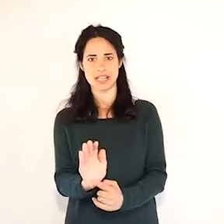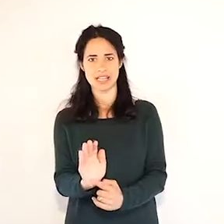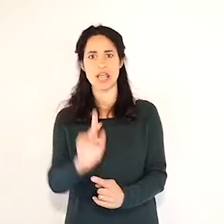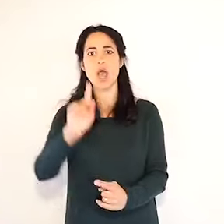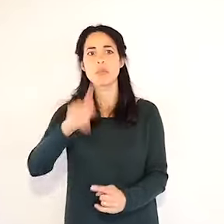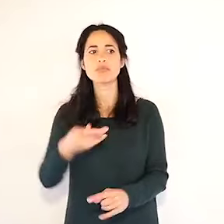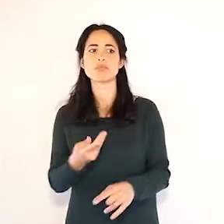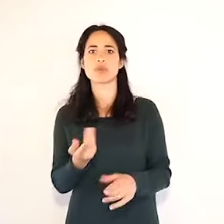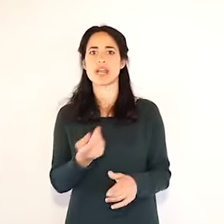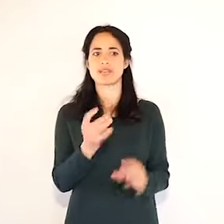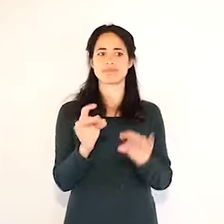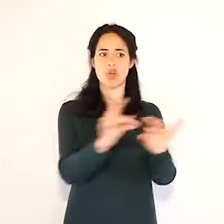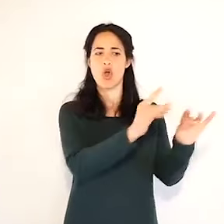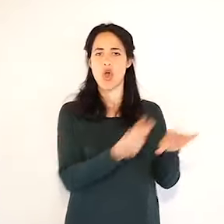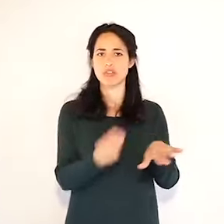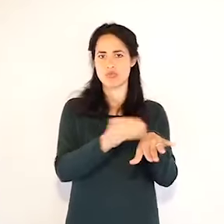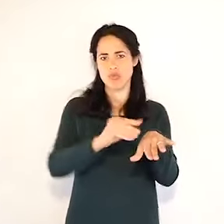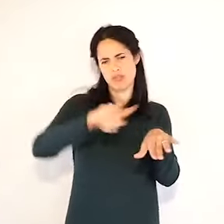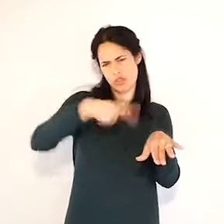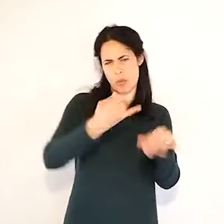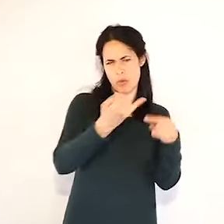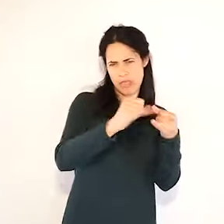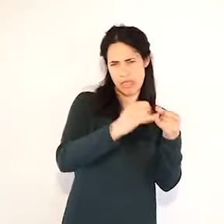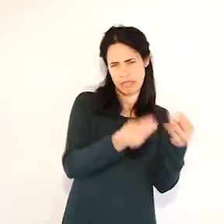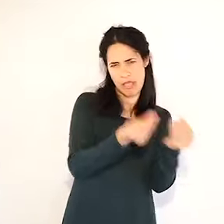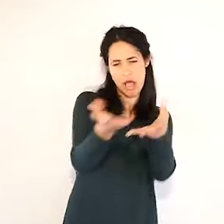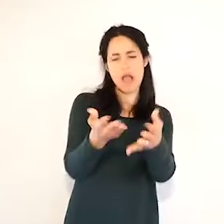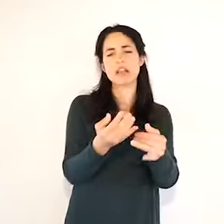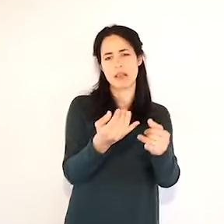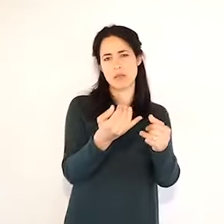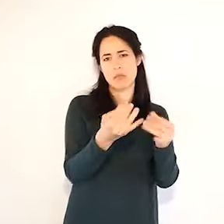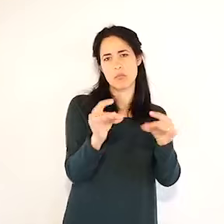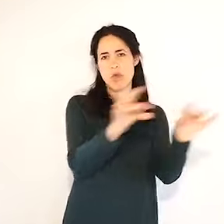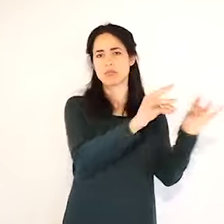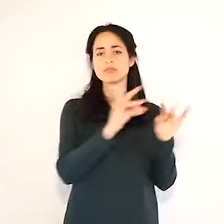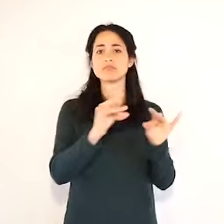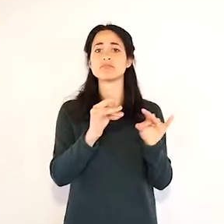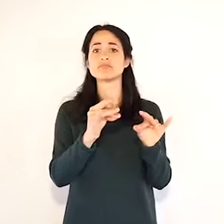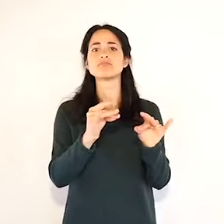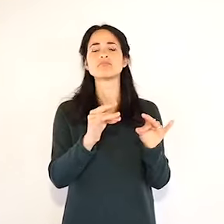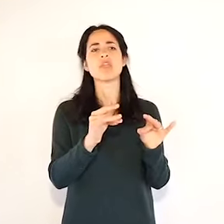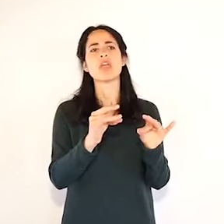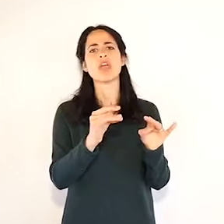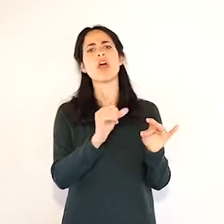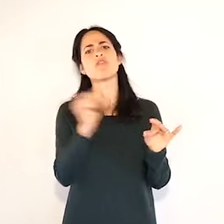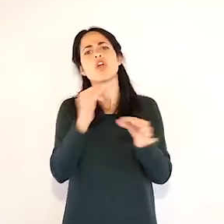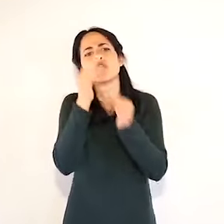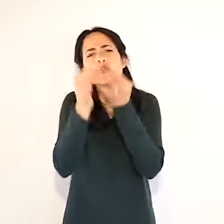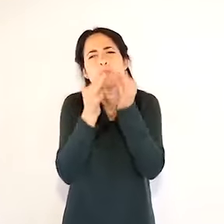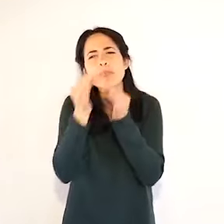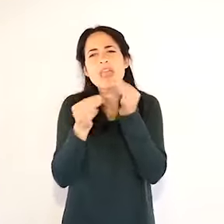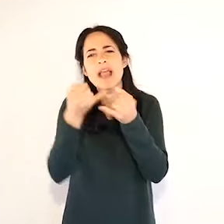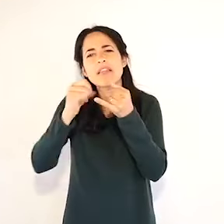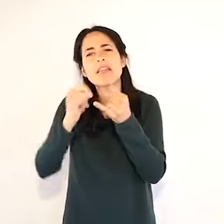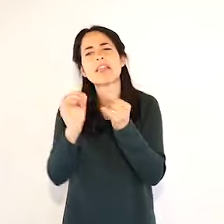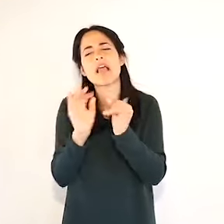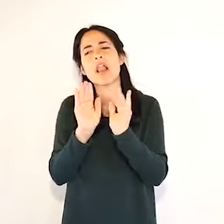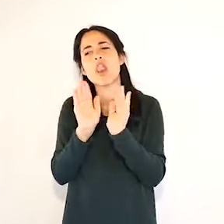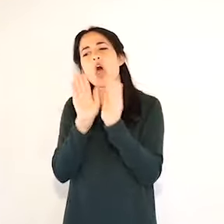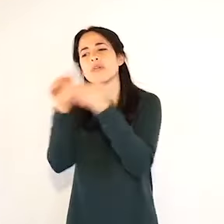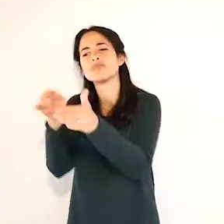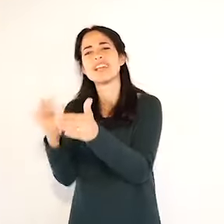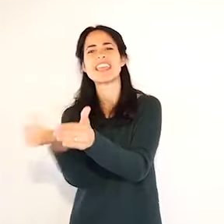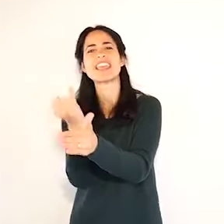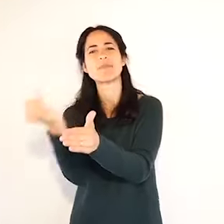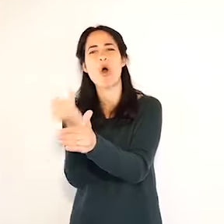Parto da Imola che è una situazione che posso spiegare bene perché è un luogo piccolo e quindi faccio rapidamente